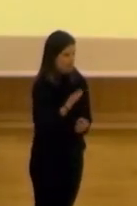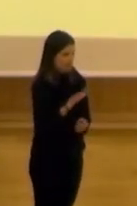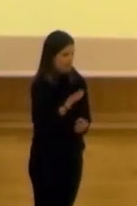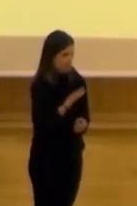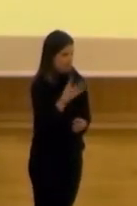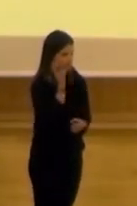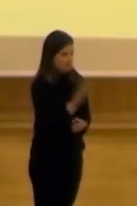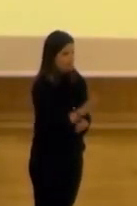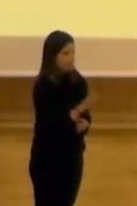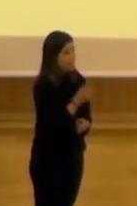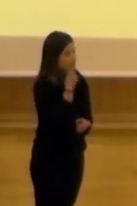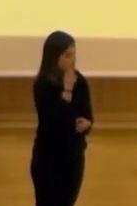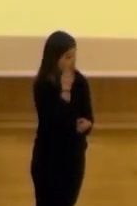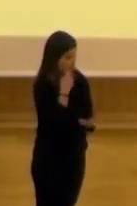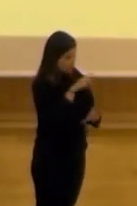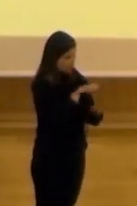teniendo en cuenta eso,